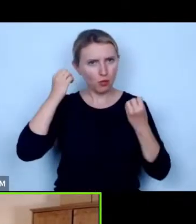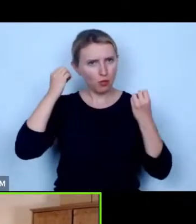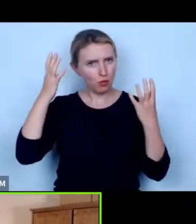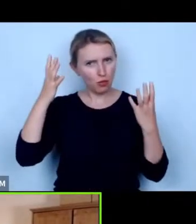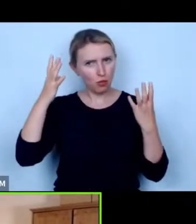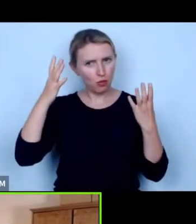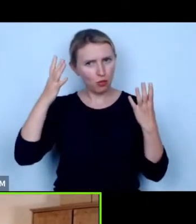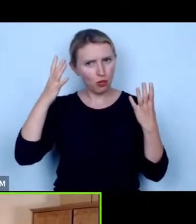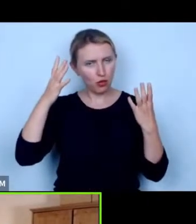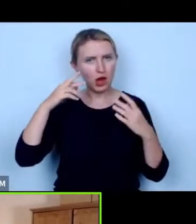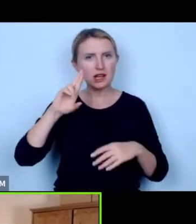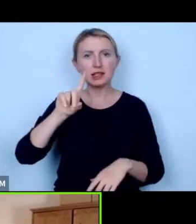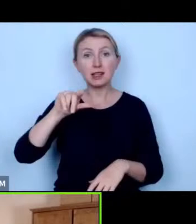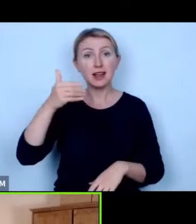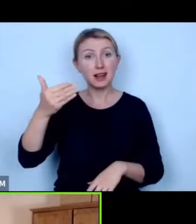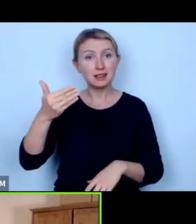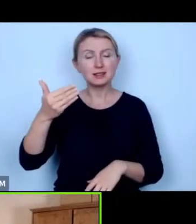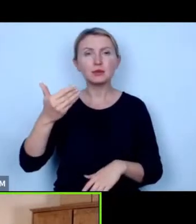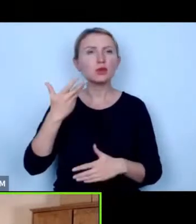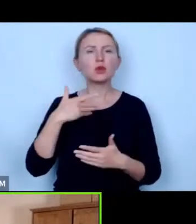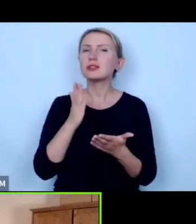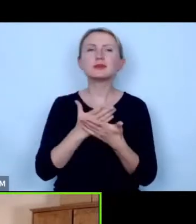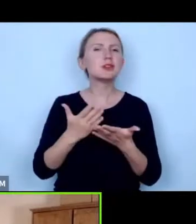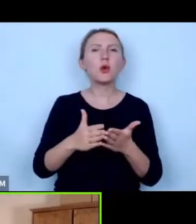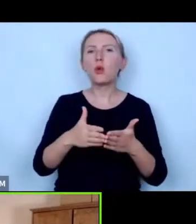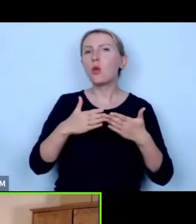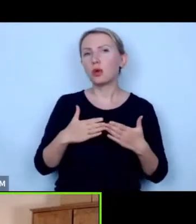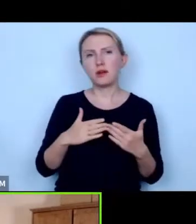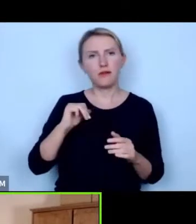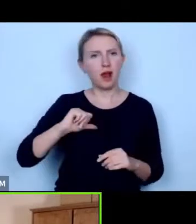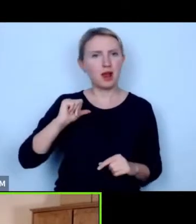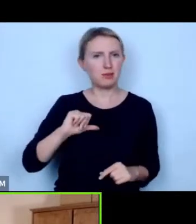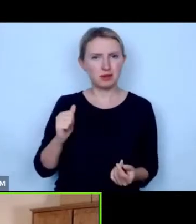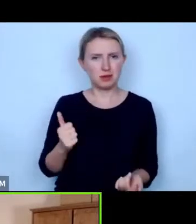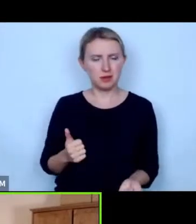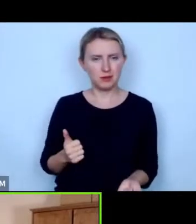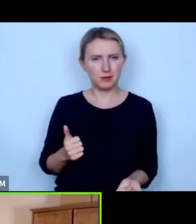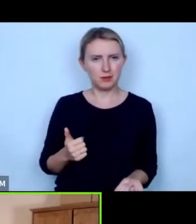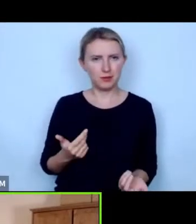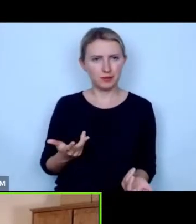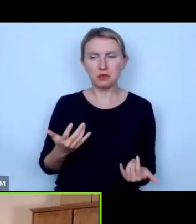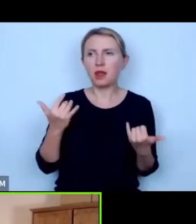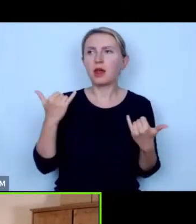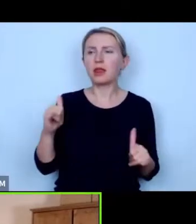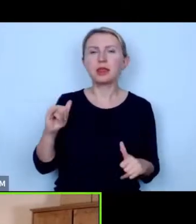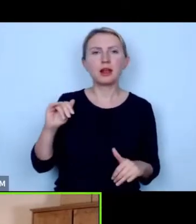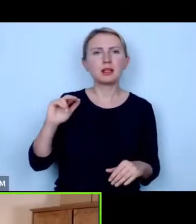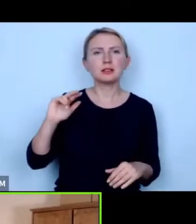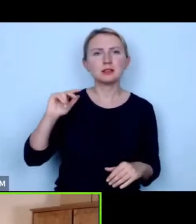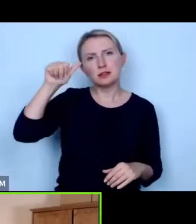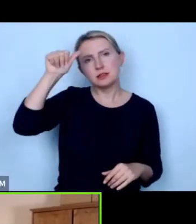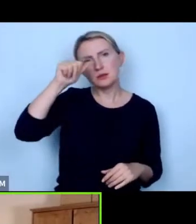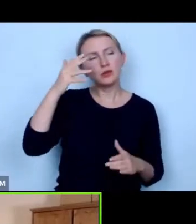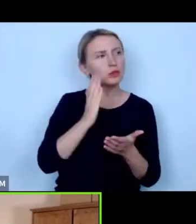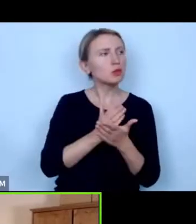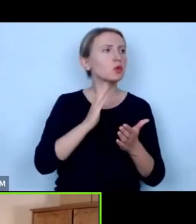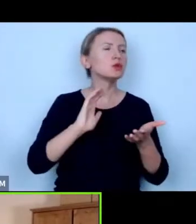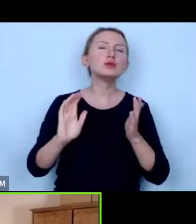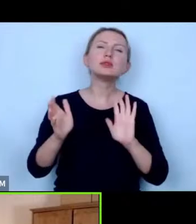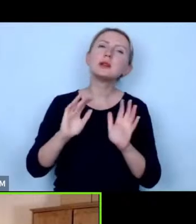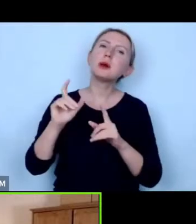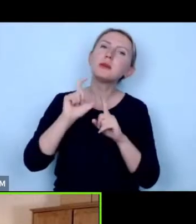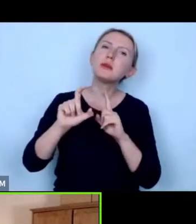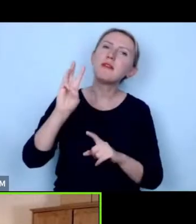radykalizmu więc też nie chowajmy siebie pod jakimiś innymi etykietami tylko zapytajmy o to